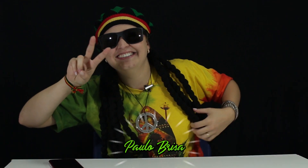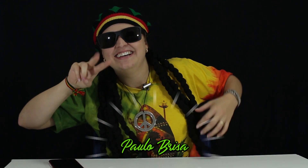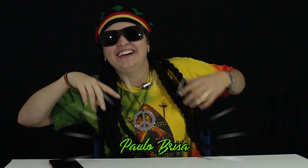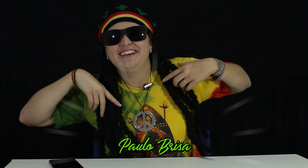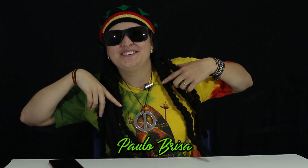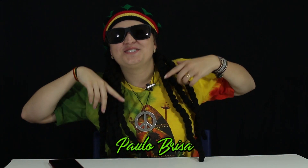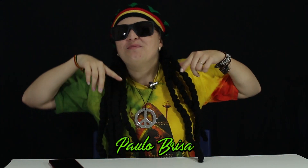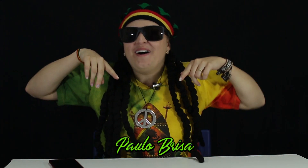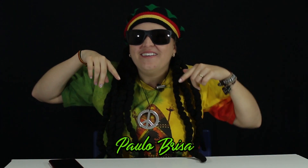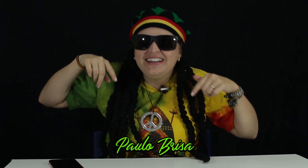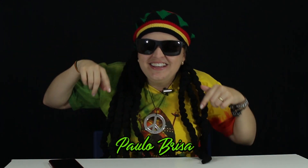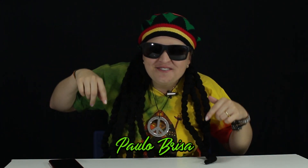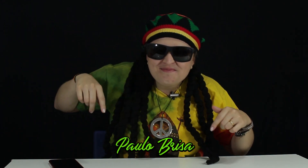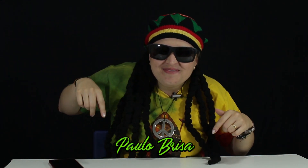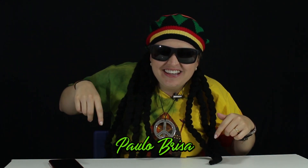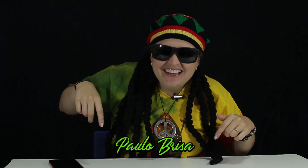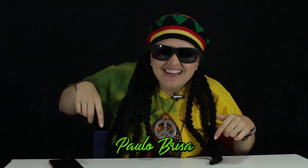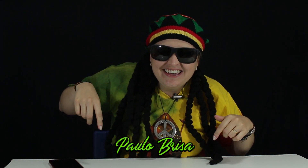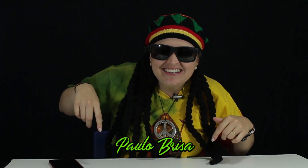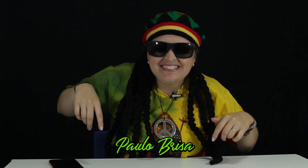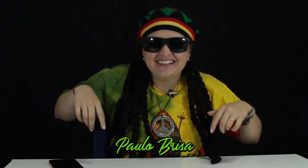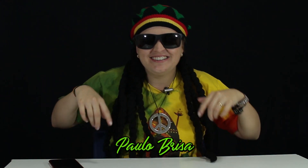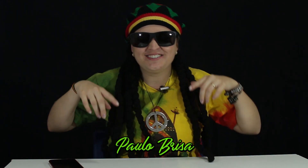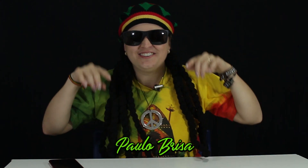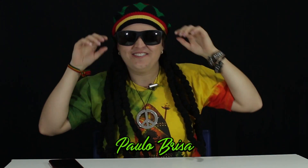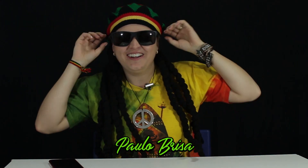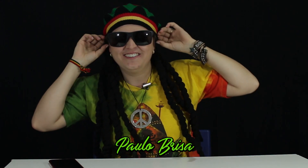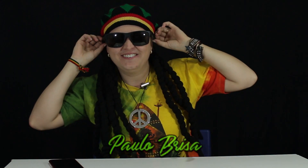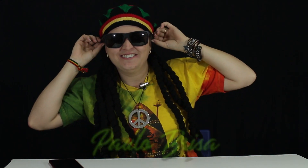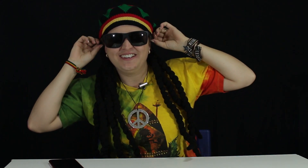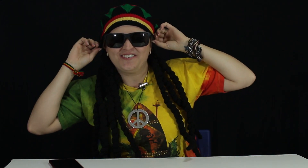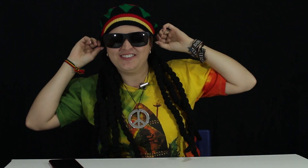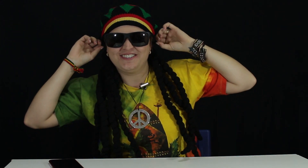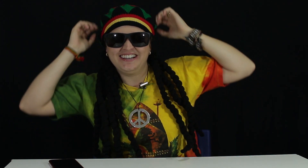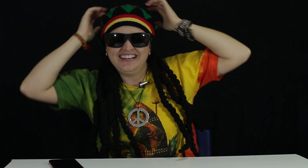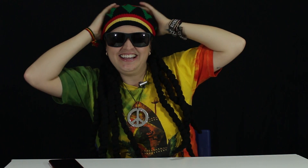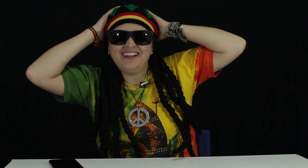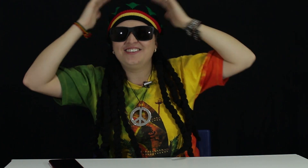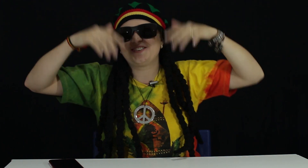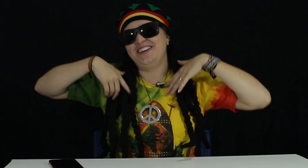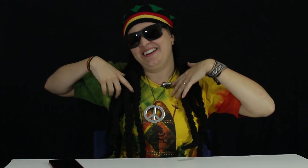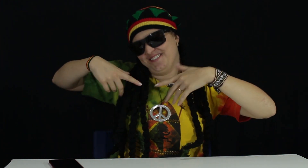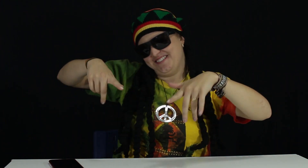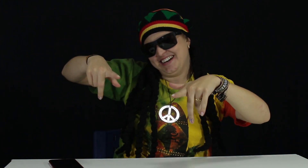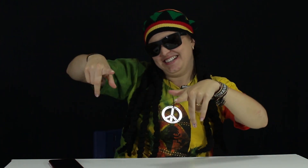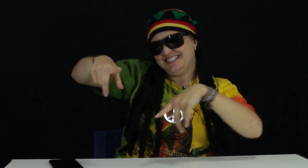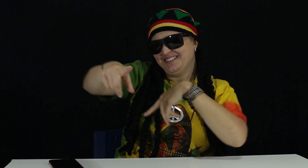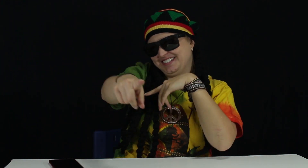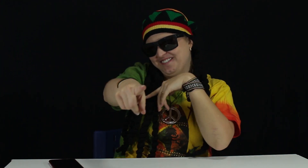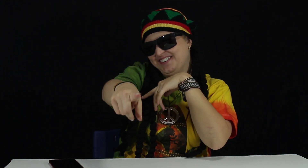eu sou Paulinho Brisa, sou novo aluno da professora Aninha, ela me escolheu pra vir aqui ensinar um sinal pra